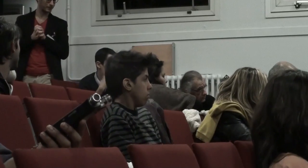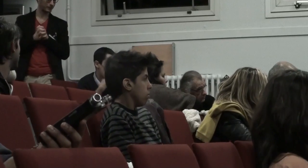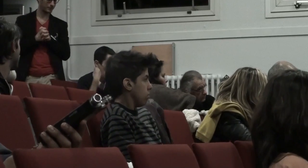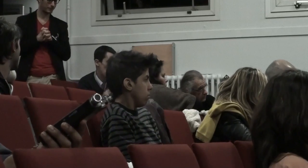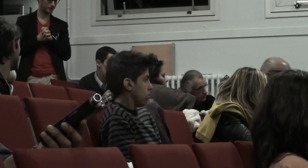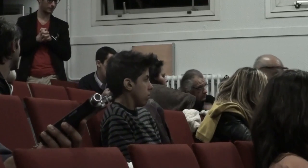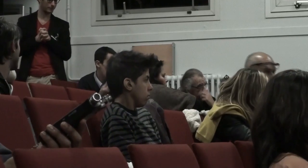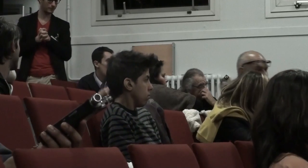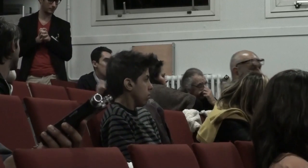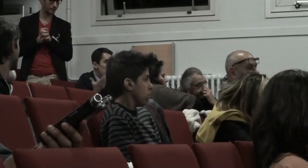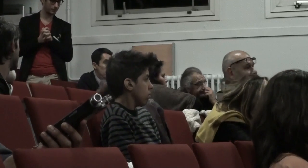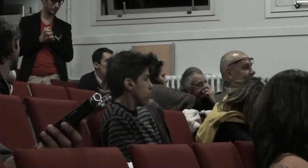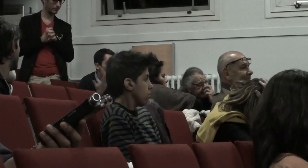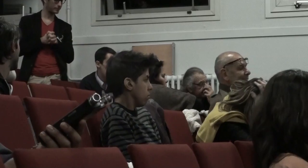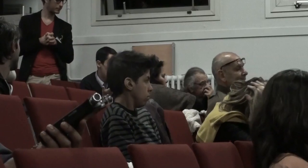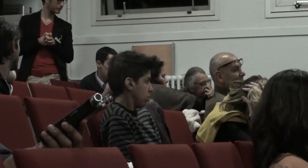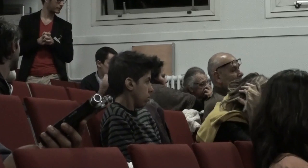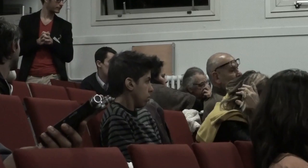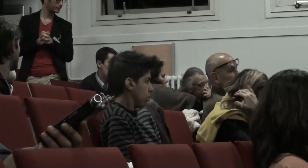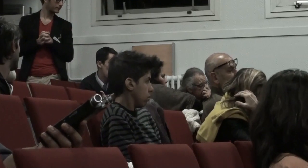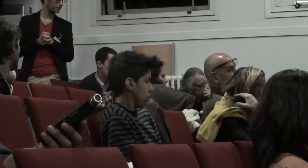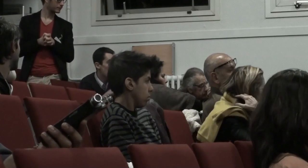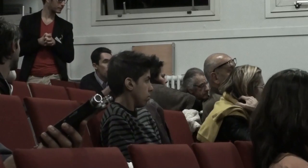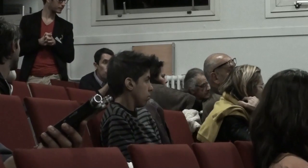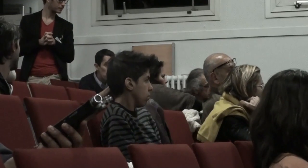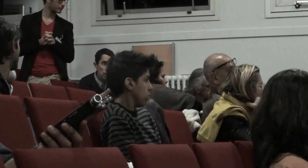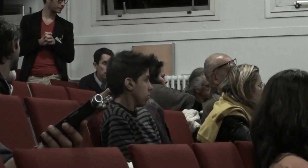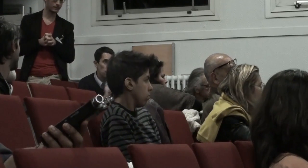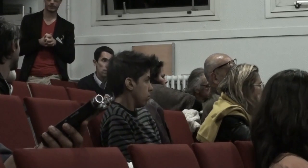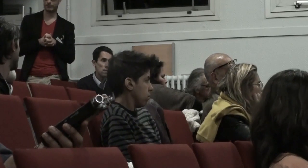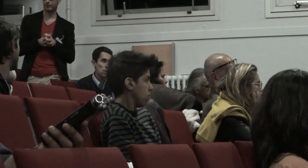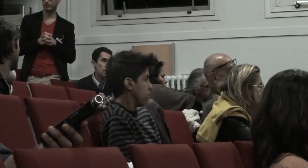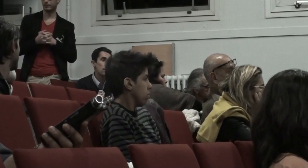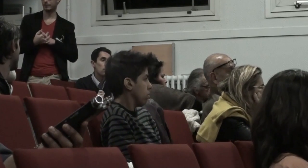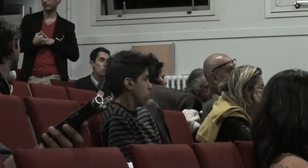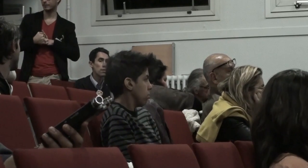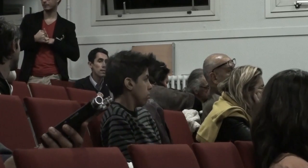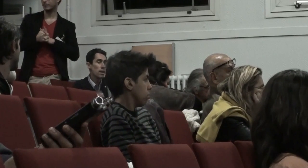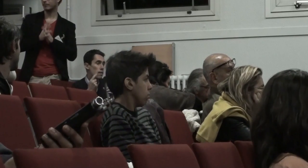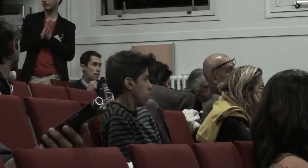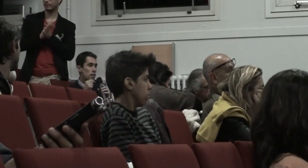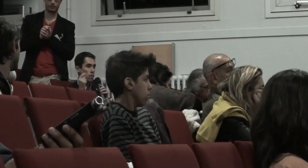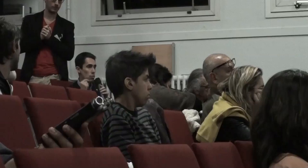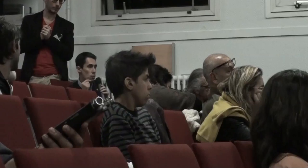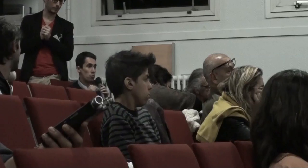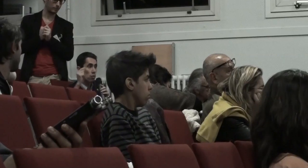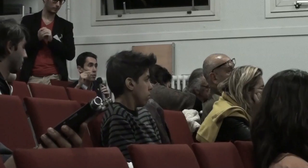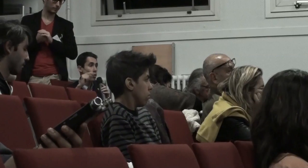l'âge de choisir il ne pourra pas ça ne servira plus à rien on peut très bien aussi imaginer la situation inverse c'est-à-dire une situation d'enfants